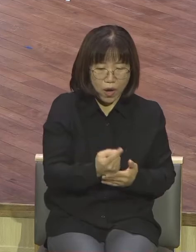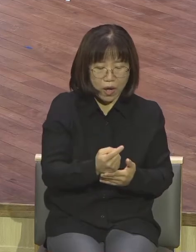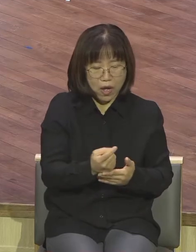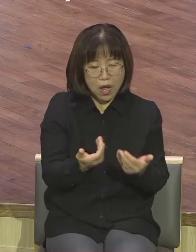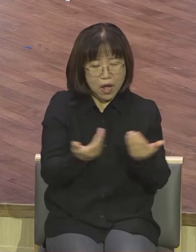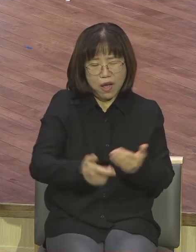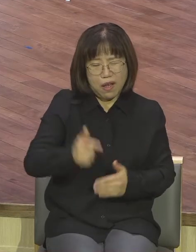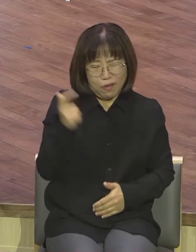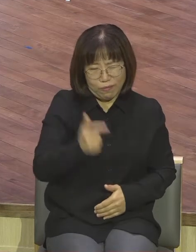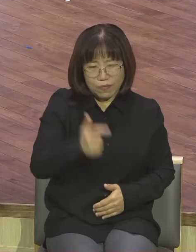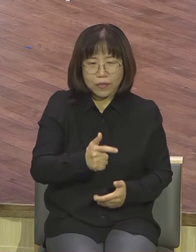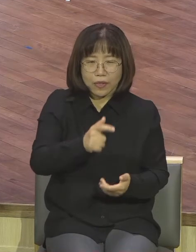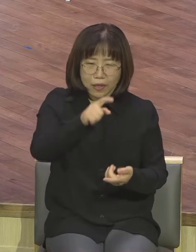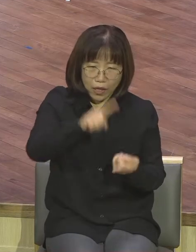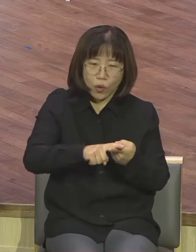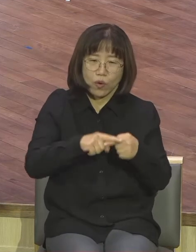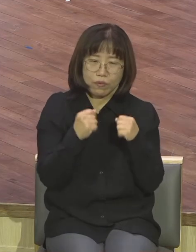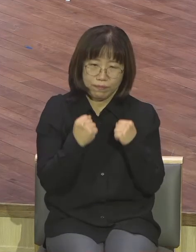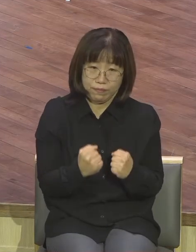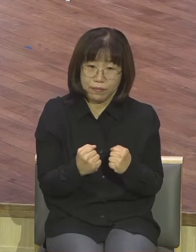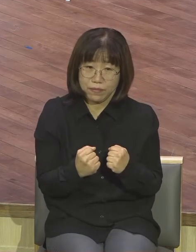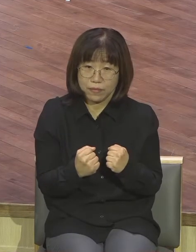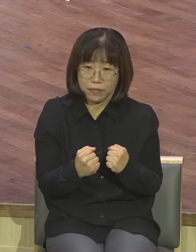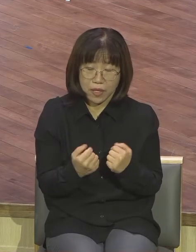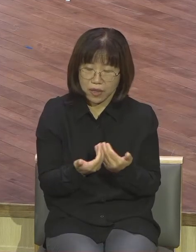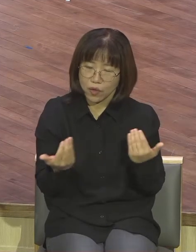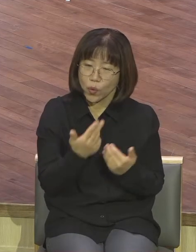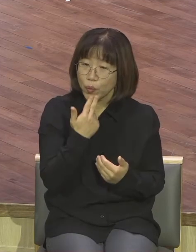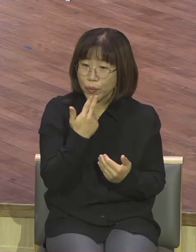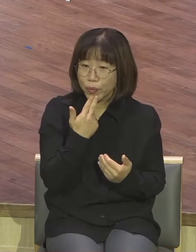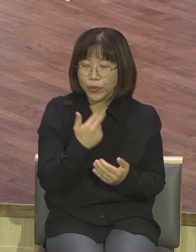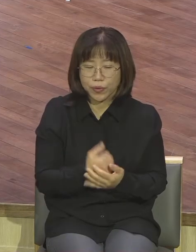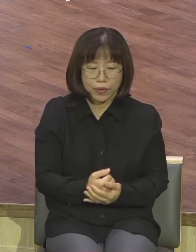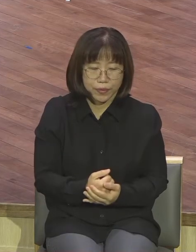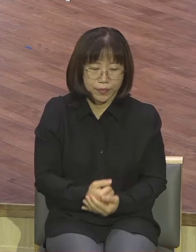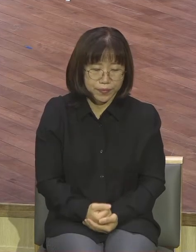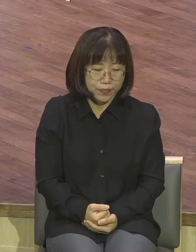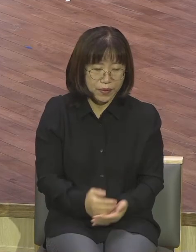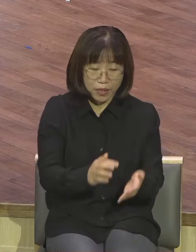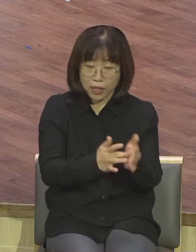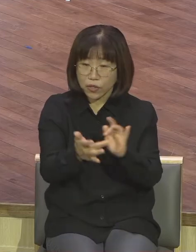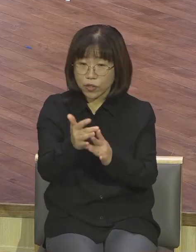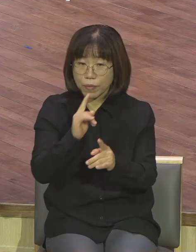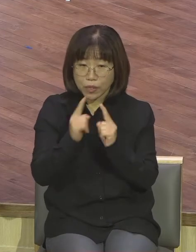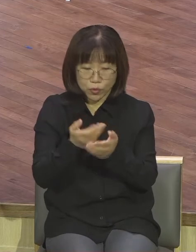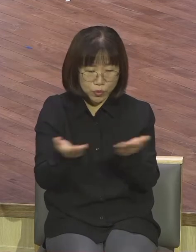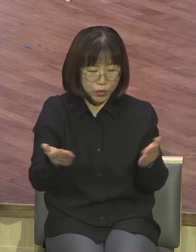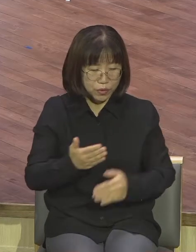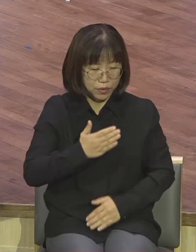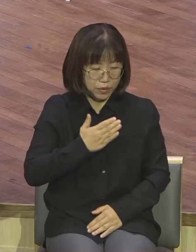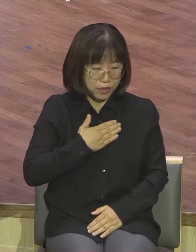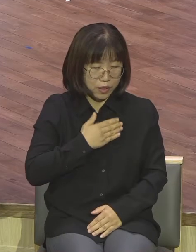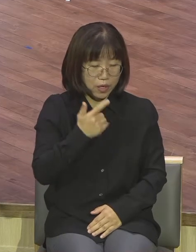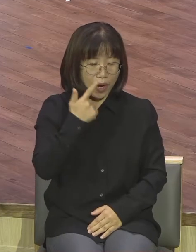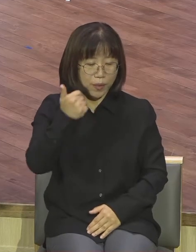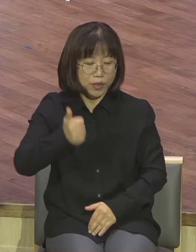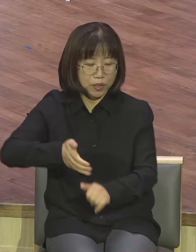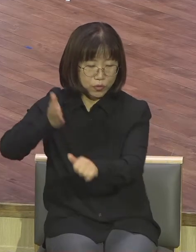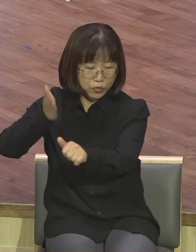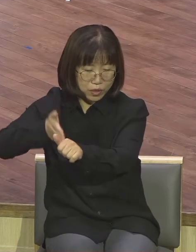요한복음 14장 16절로 17절로 온 예수님께서 이렇게 말씀하셨습니다 내가 아버지께 구하겠으니 그가 또